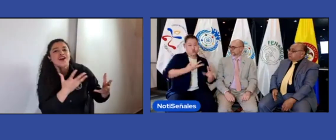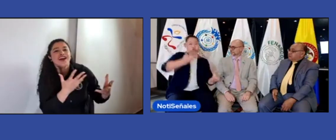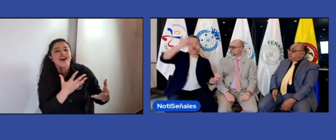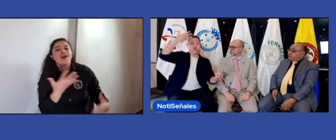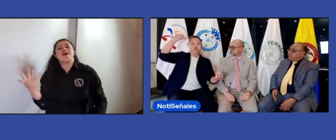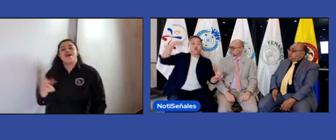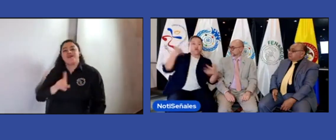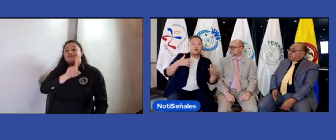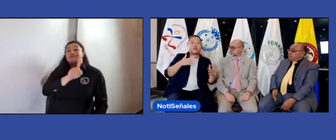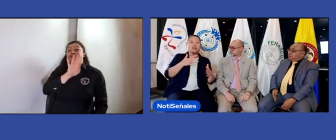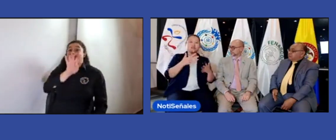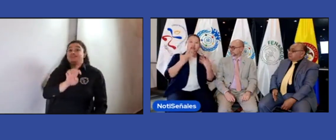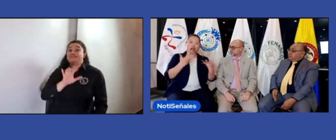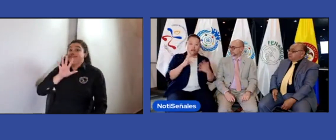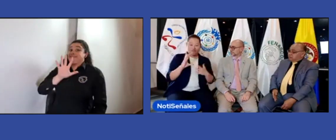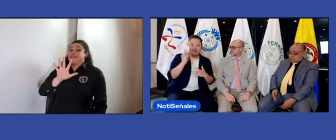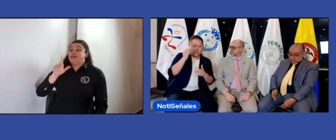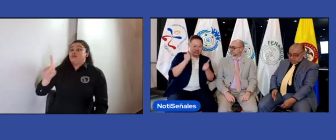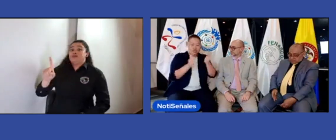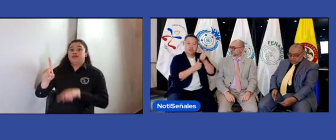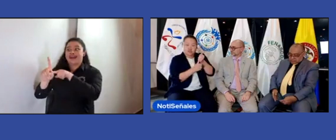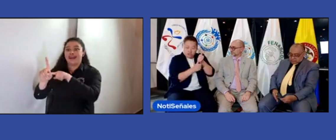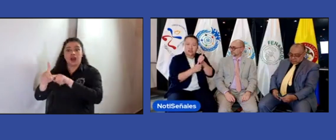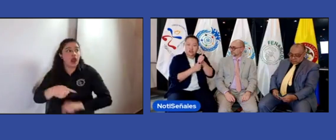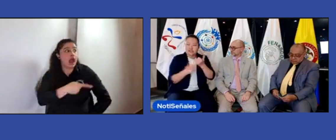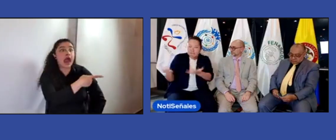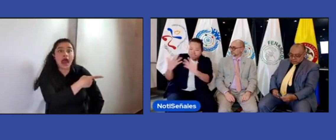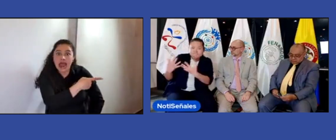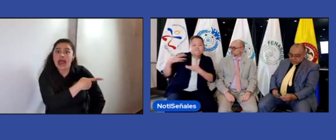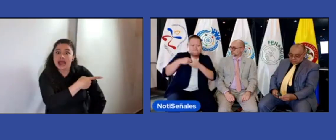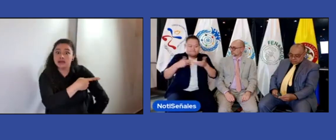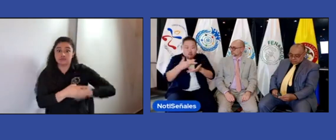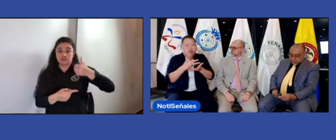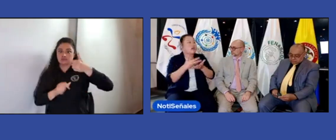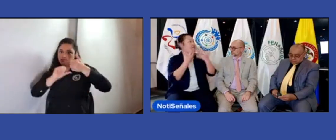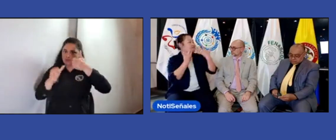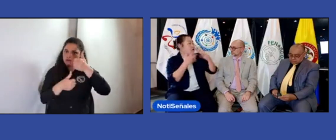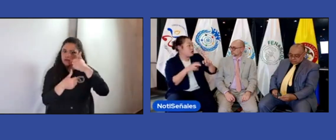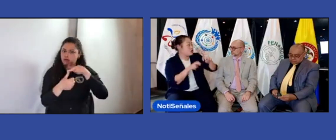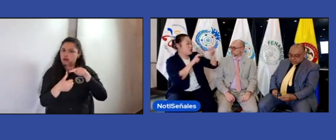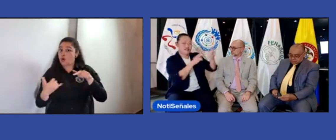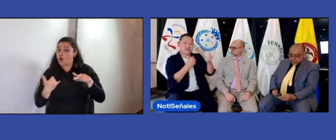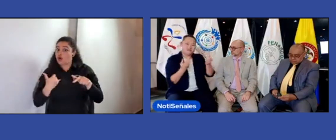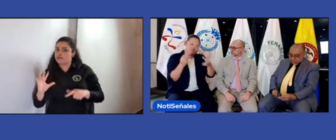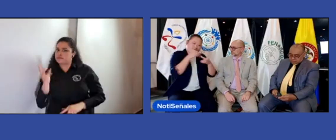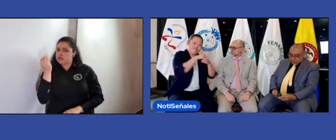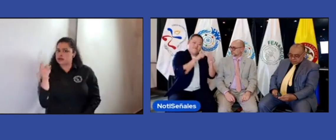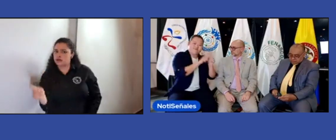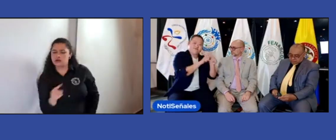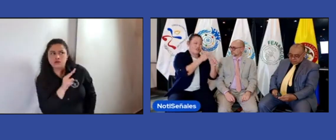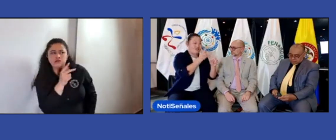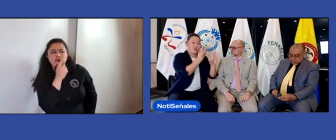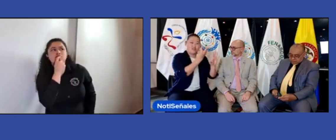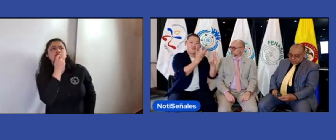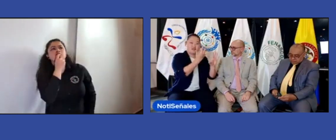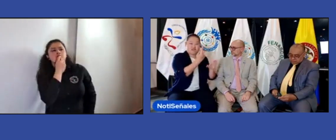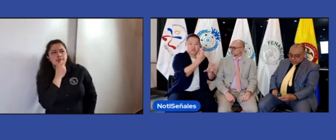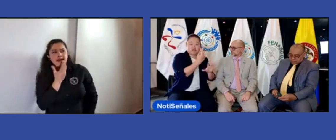1951. Entonces, y nosotros, como sección de jóvenes, pues estamos allí también para aportar.